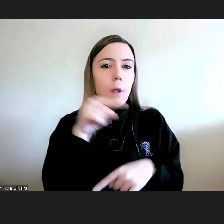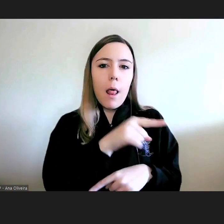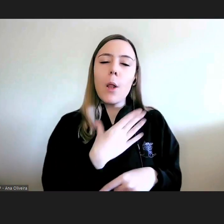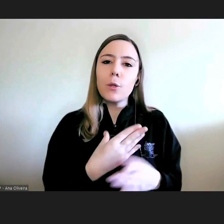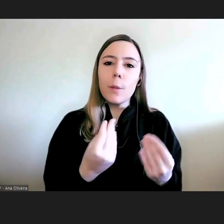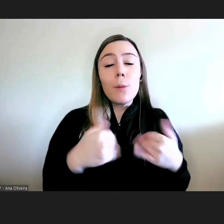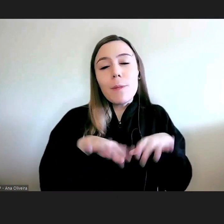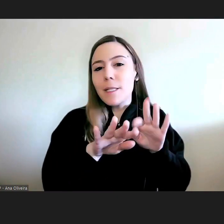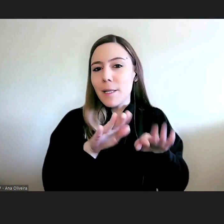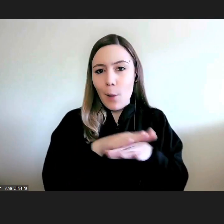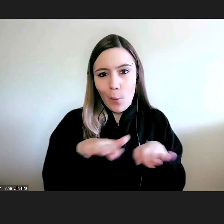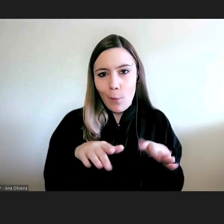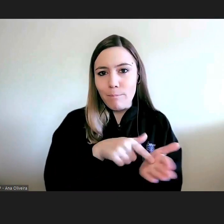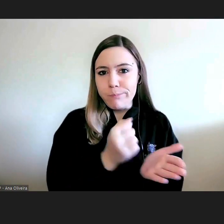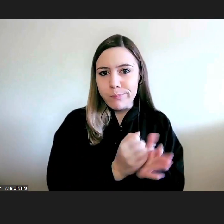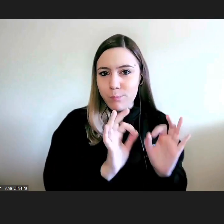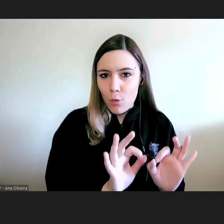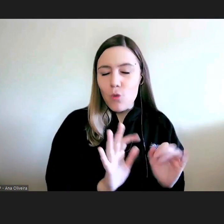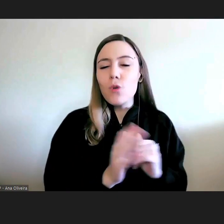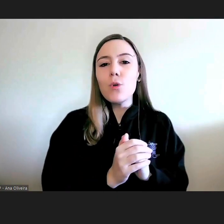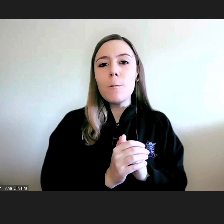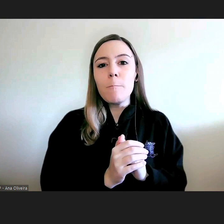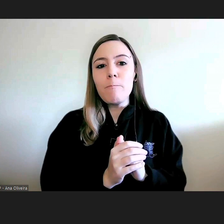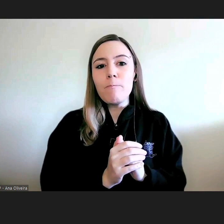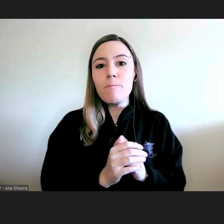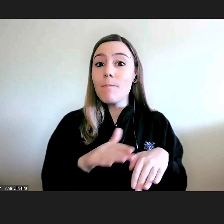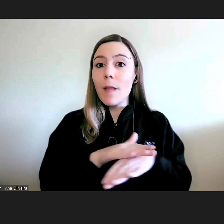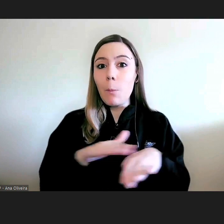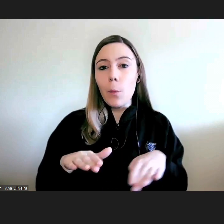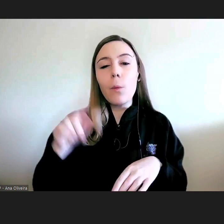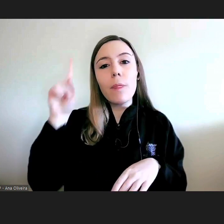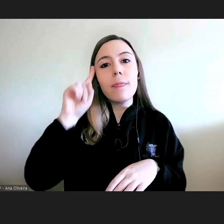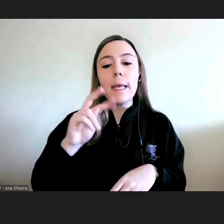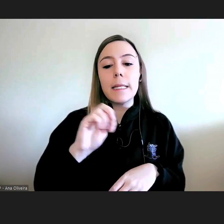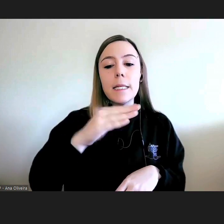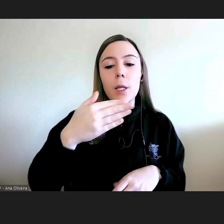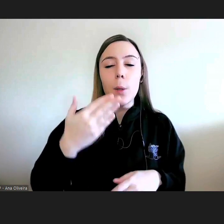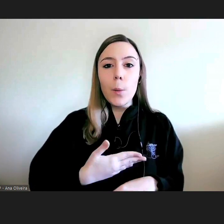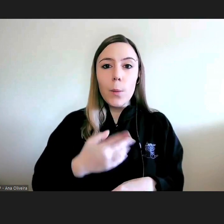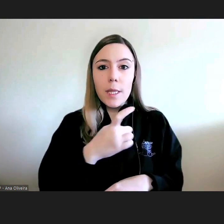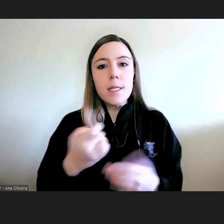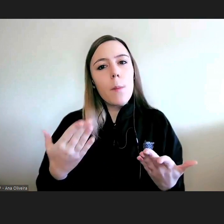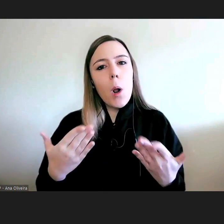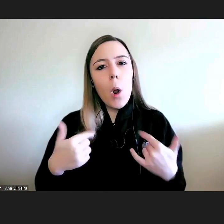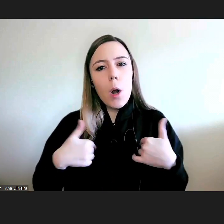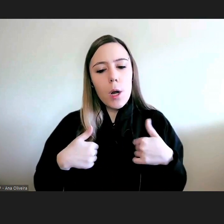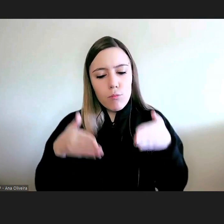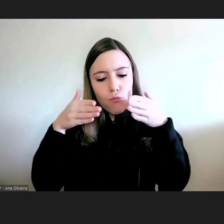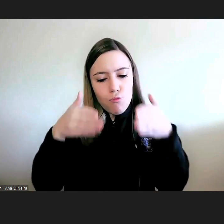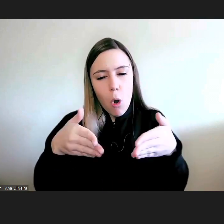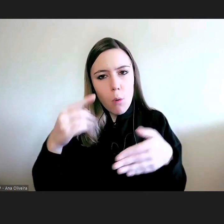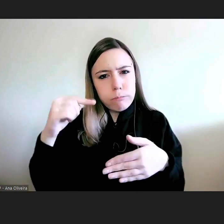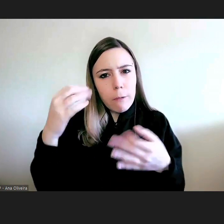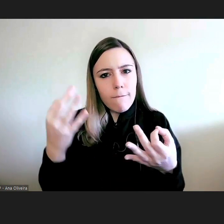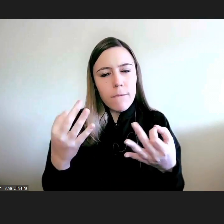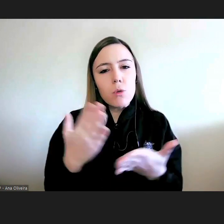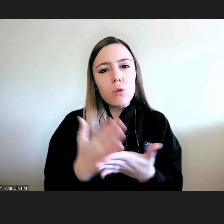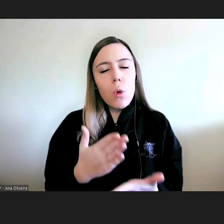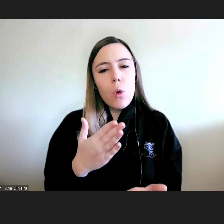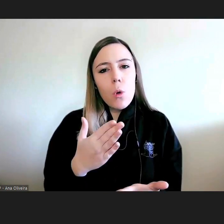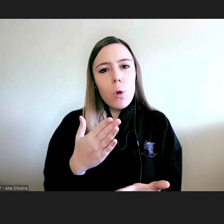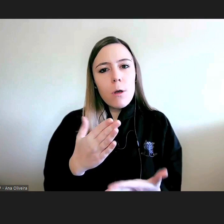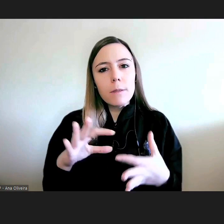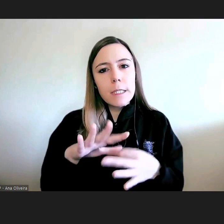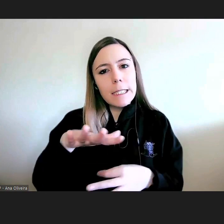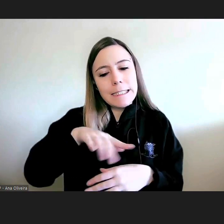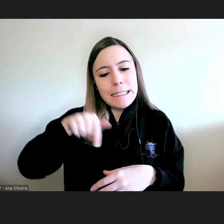Essas funções cessaram em 31 de dezembro, para agora me dedicar aqui mais em exclusivo à